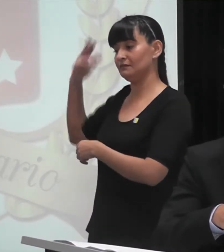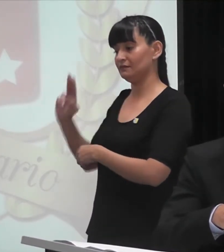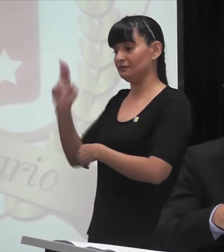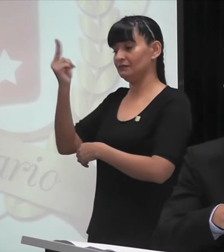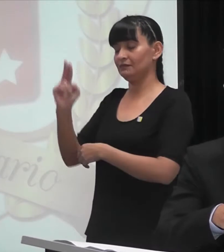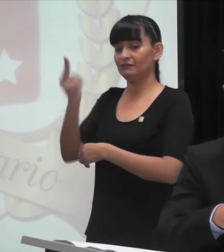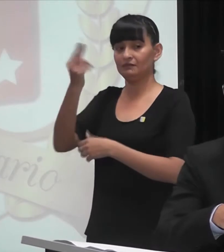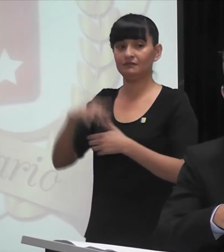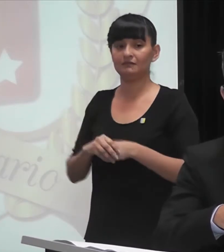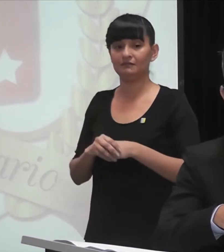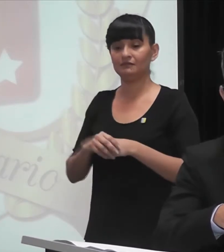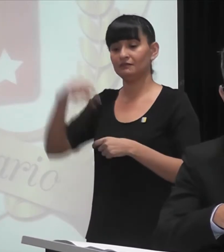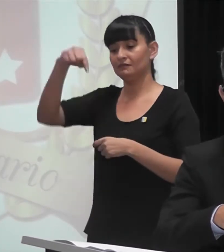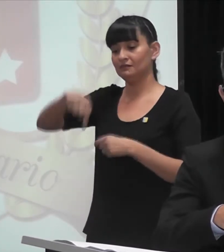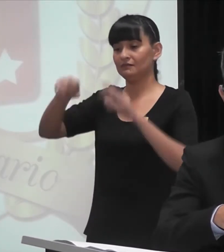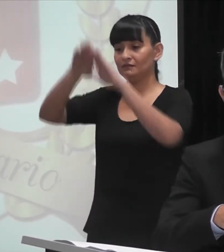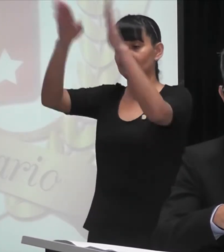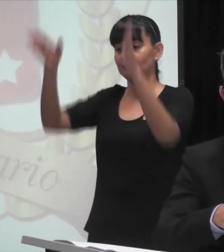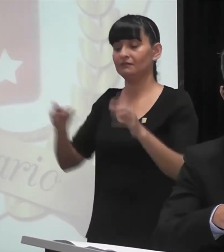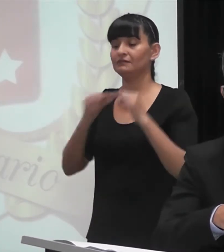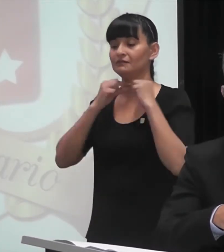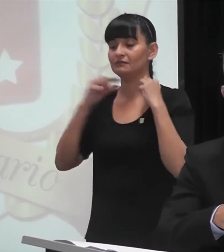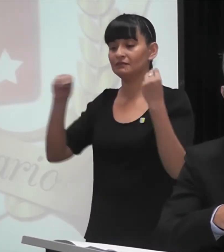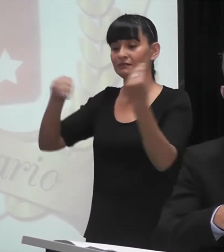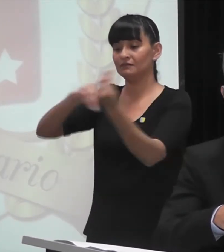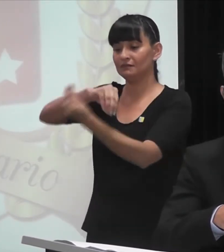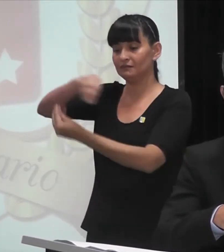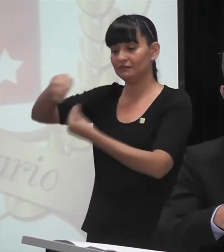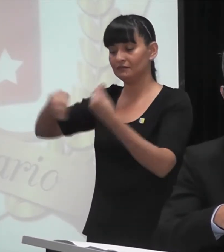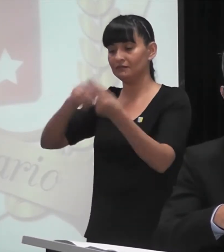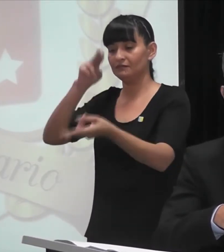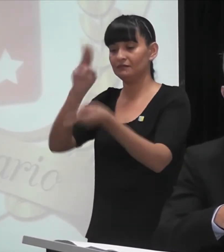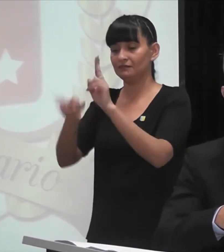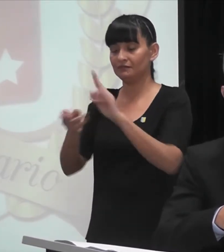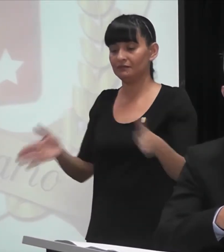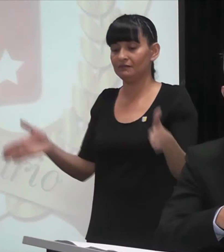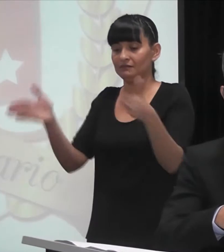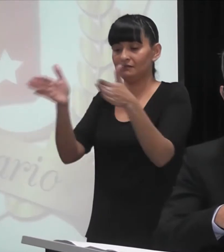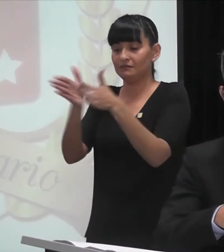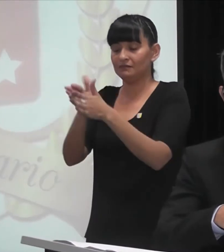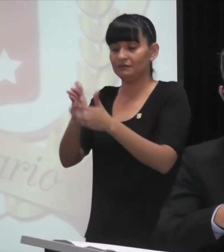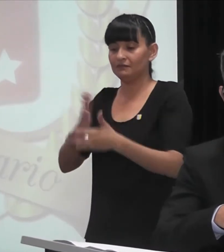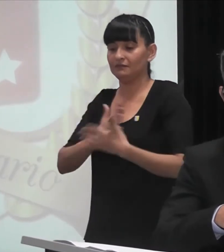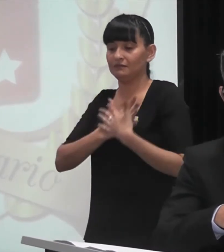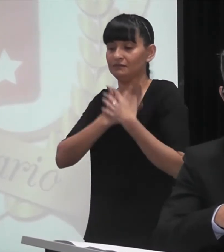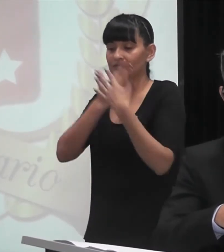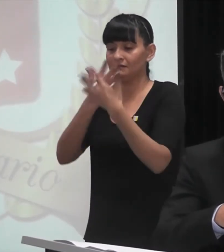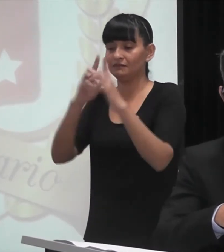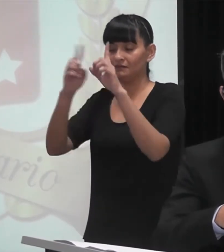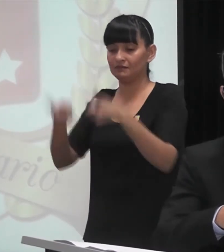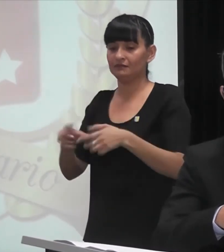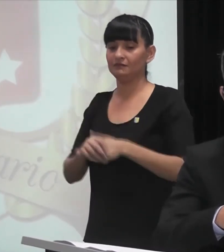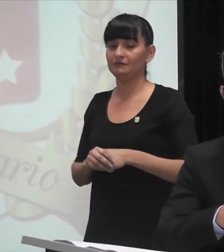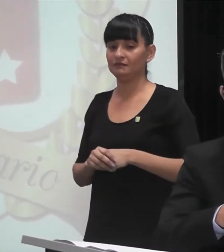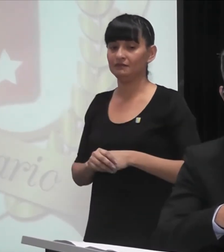Y éramos una familia que trabajábamos con mucho amor. ¿Cómo no mencionar a Camilo, Anita